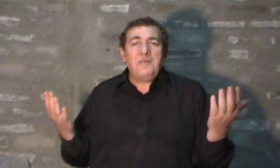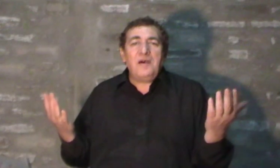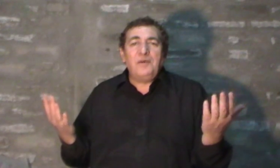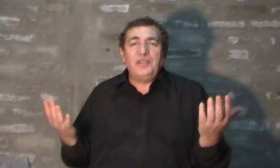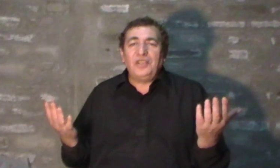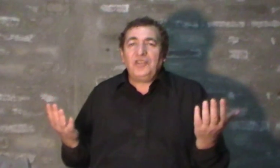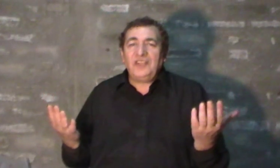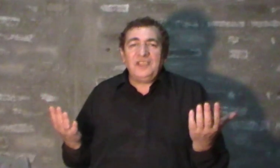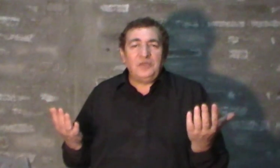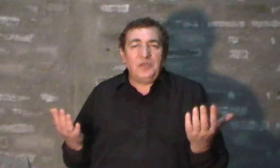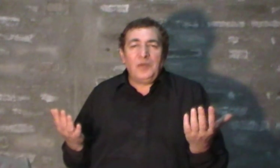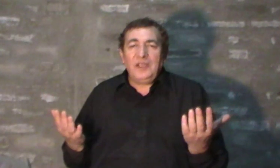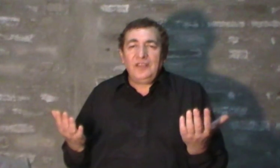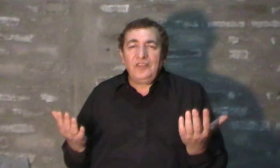más poderosas del universo,